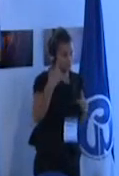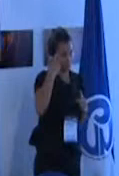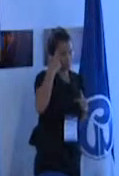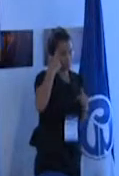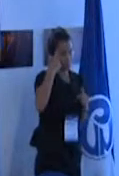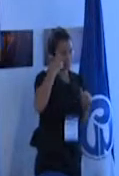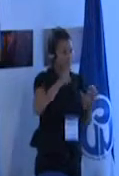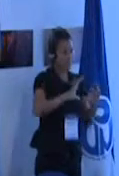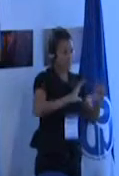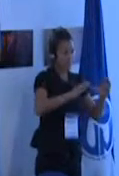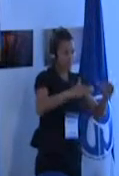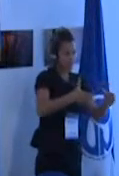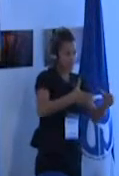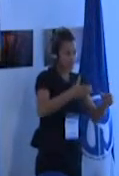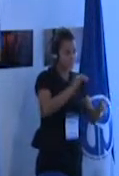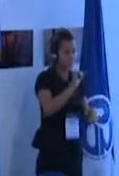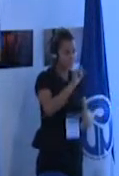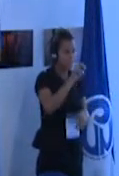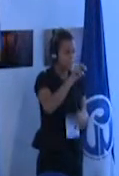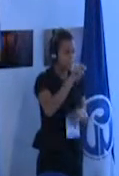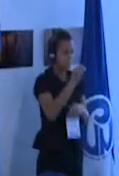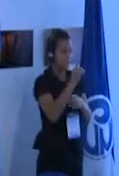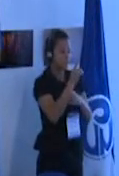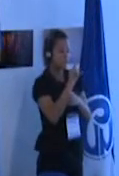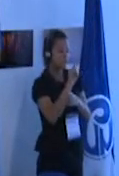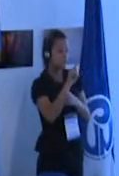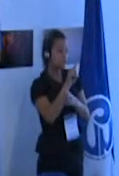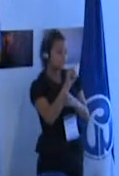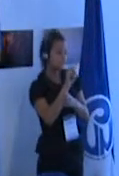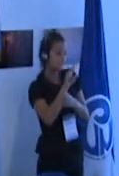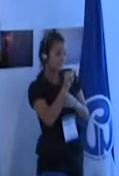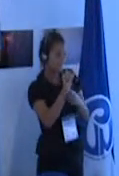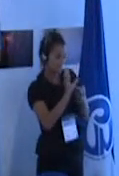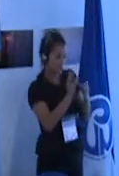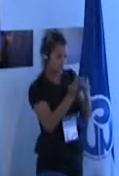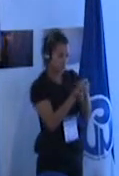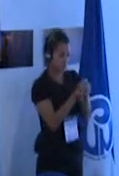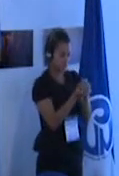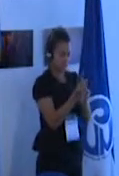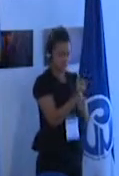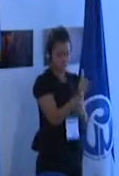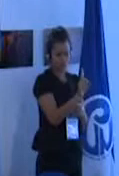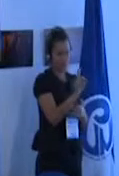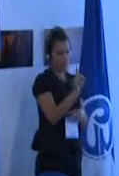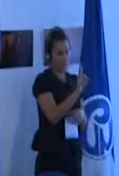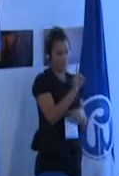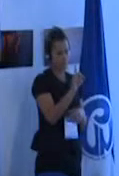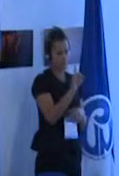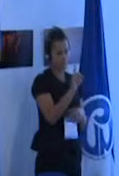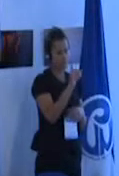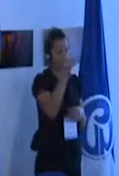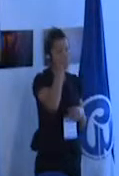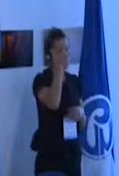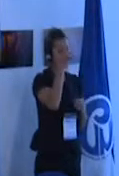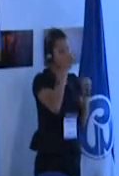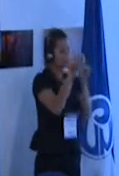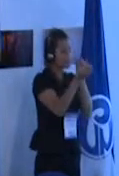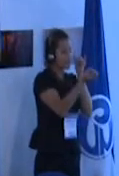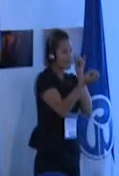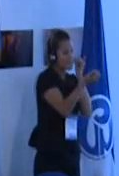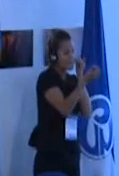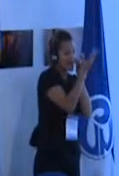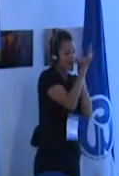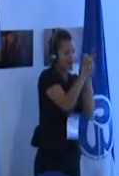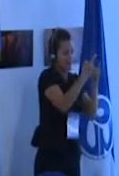puede ser inclusiva una clase no puede ser inclusiva puesto que la pedagogía diferenciada tiene límites